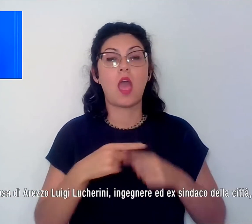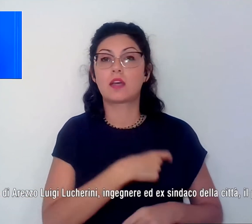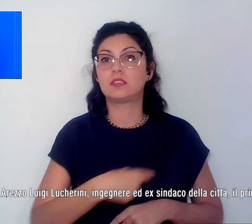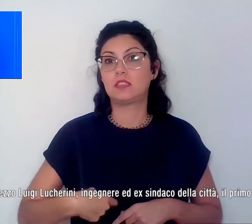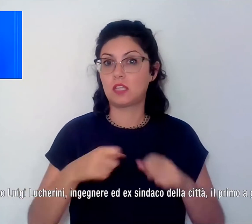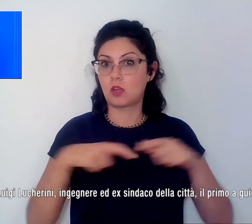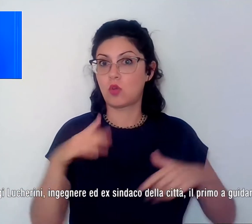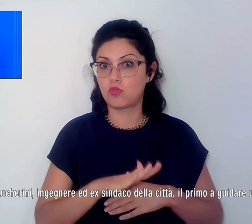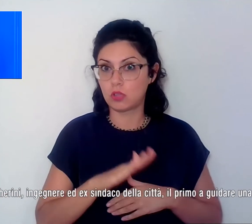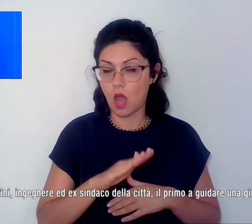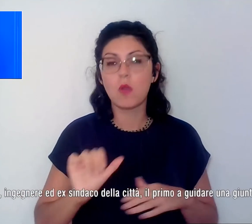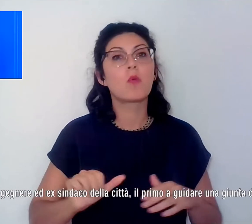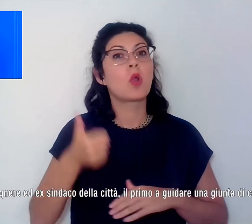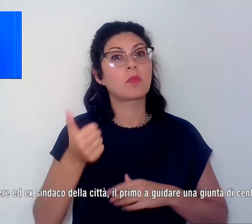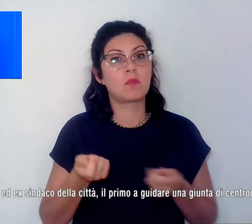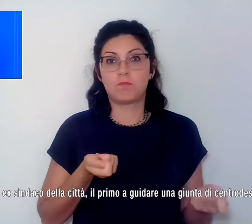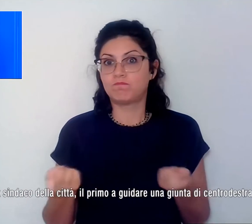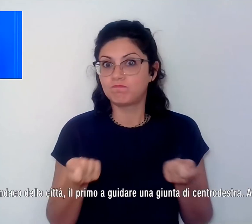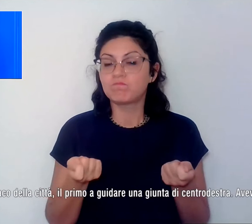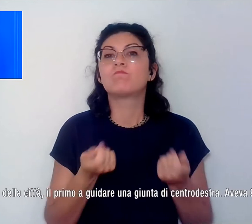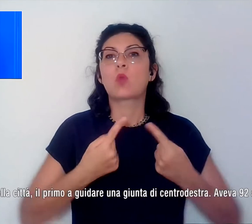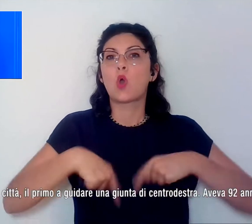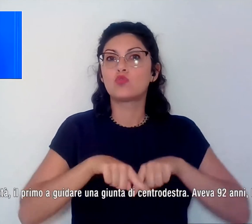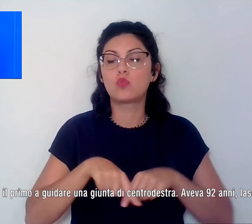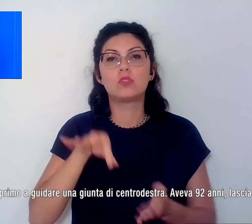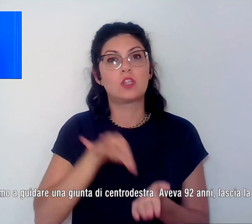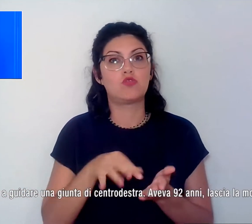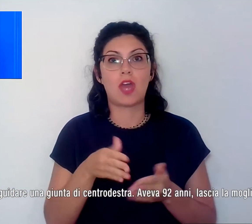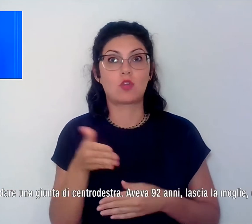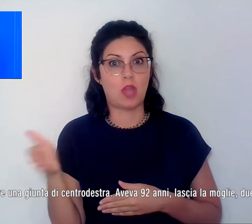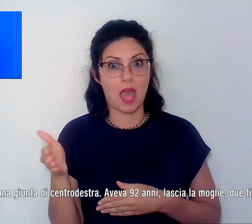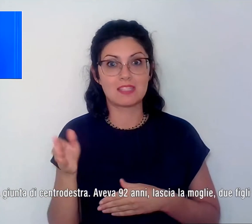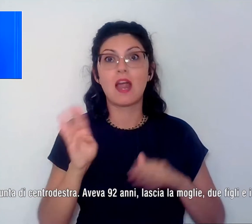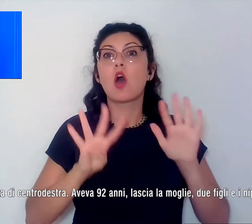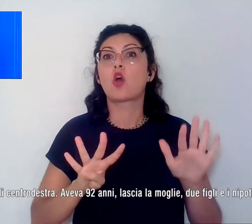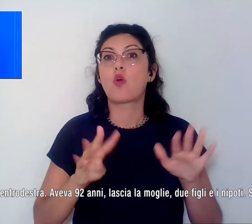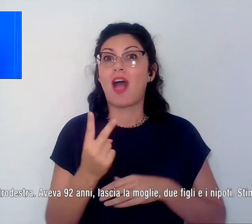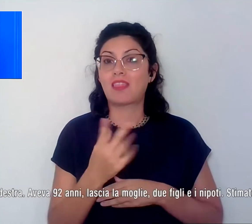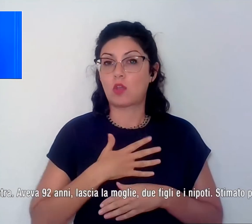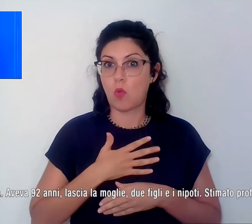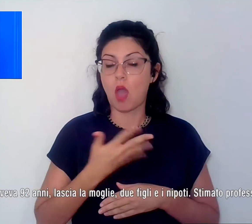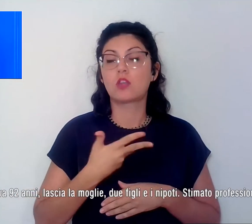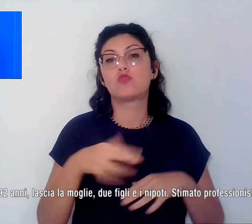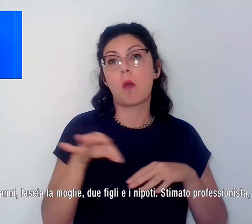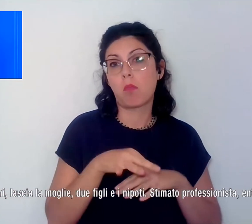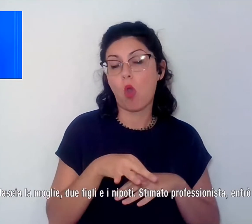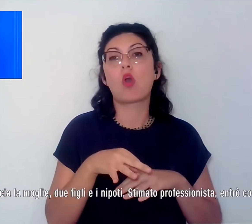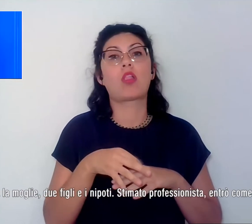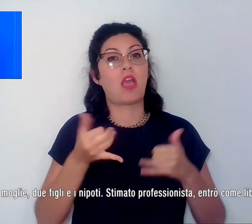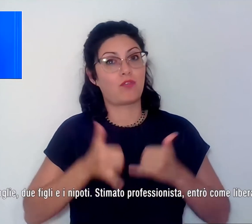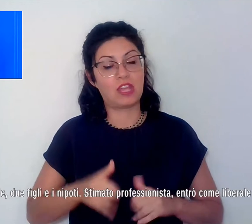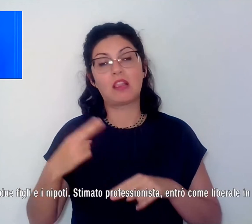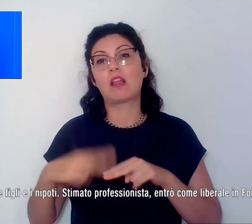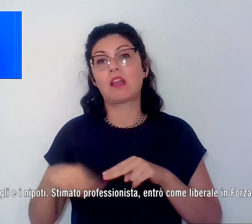primo a guidare una giunta di centrodestra. Aveva 92 anni, lascia la moglie, due figli e i nipoti. Stimato